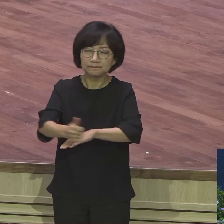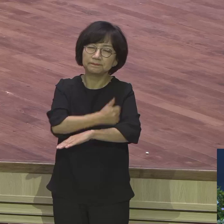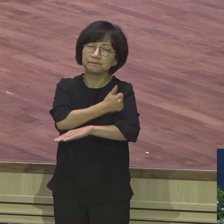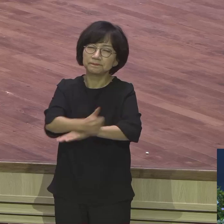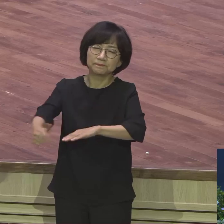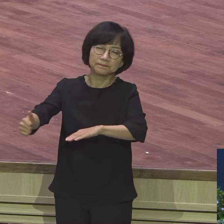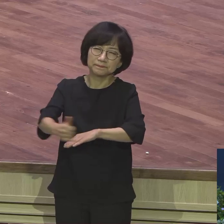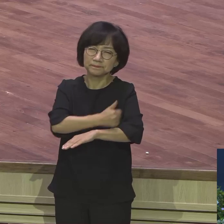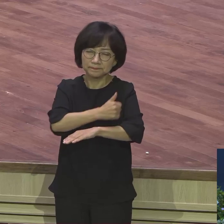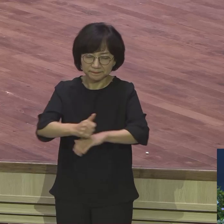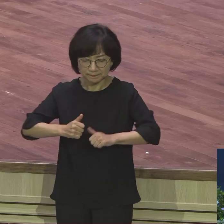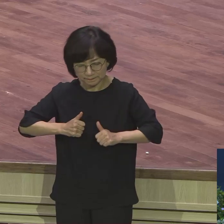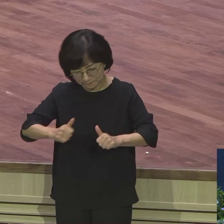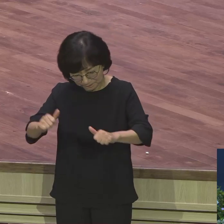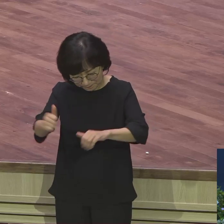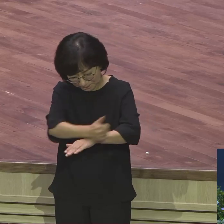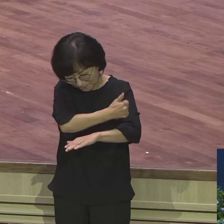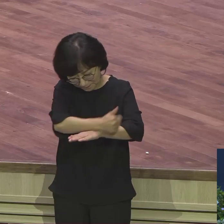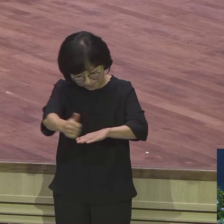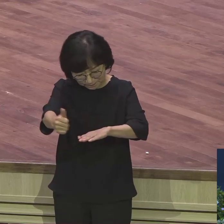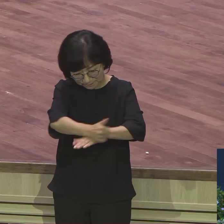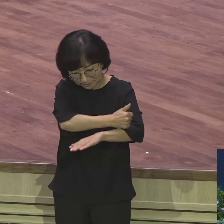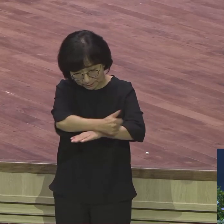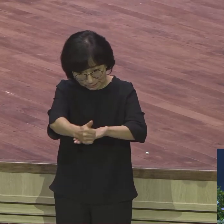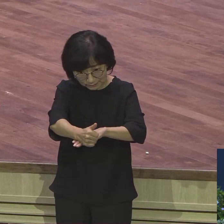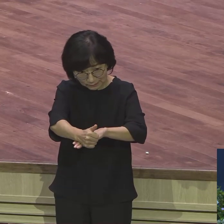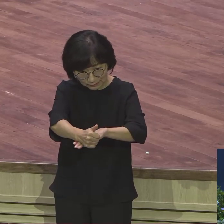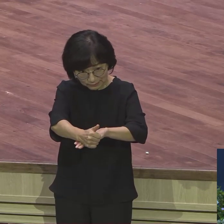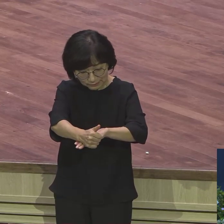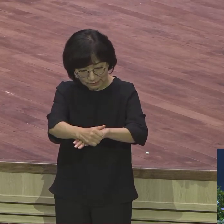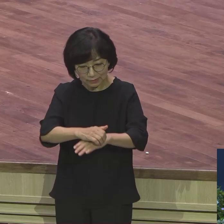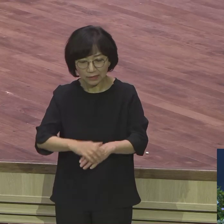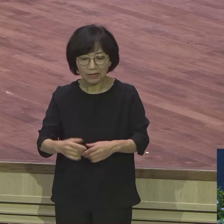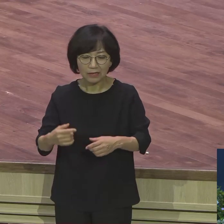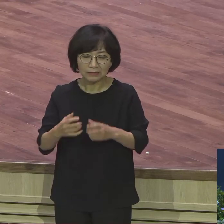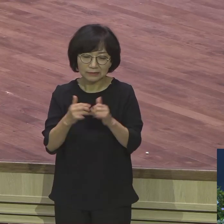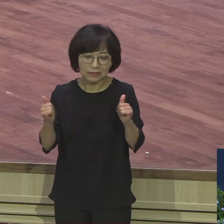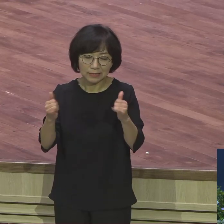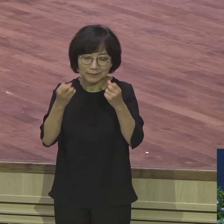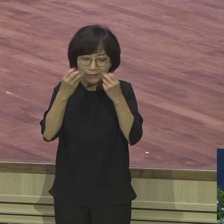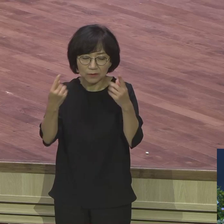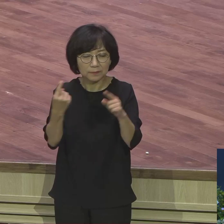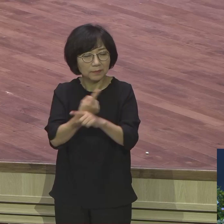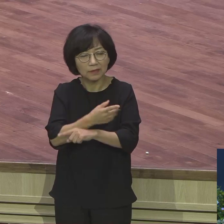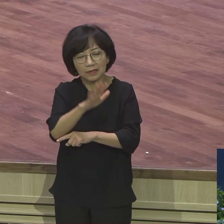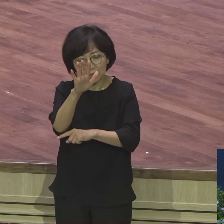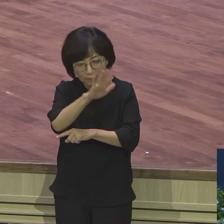해서 변화가 오는 것이 아니라는 거예요 응답하는 것이 아니란 말이에요